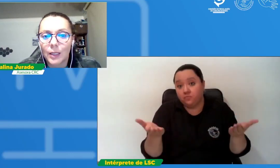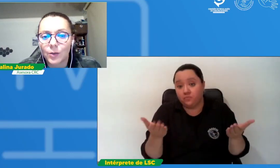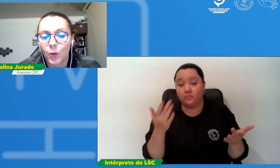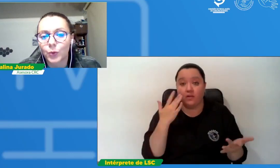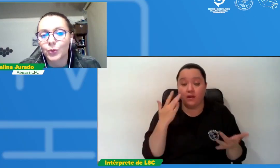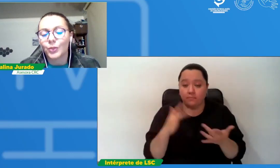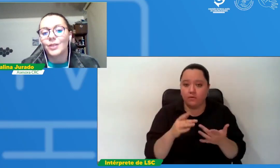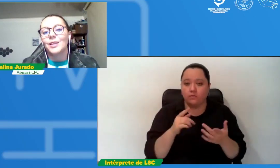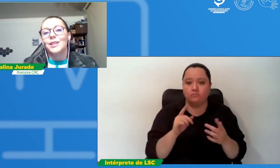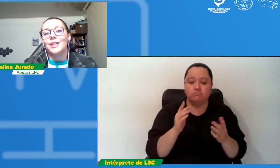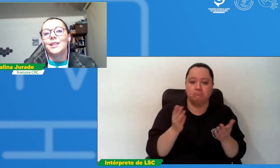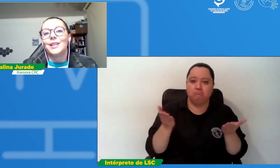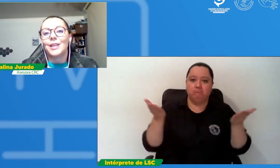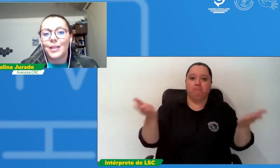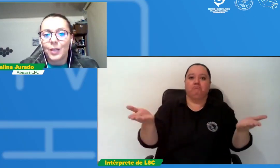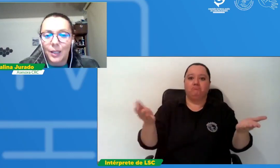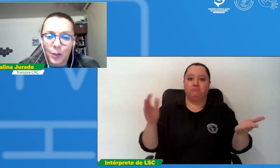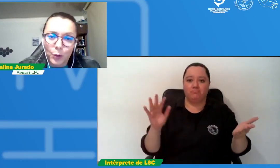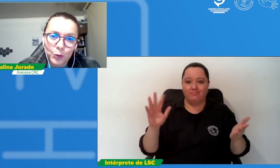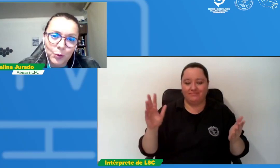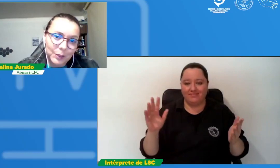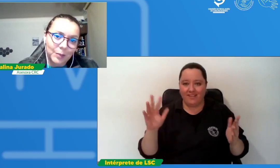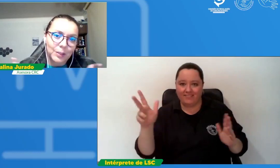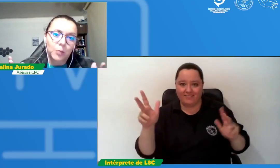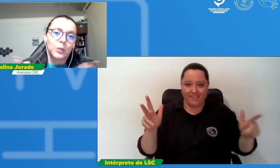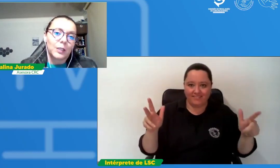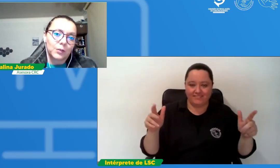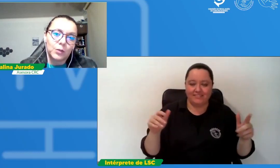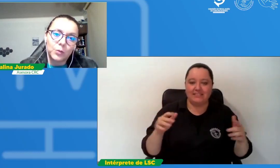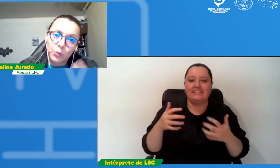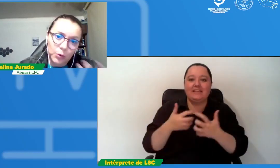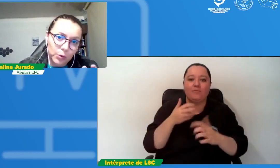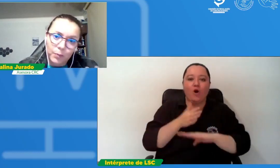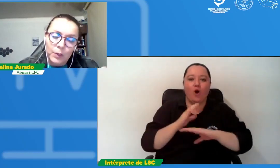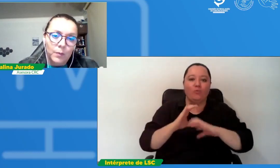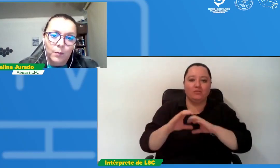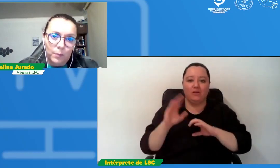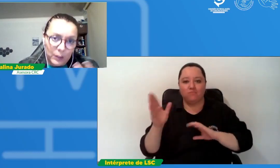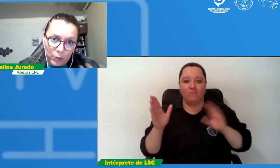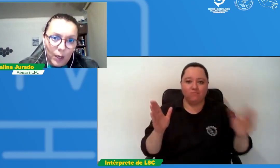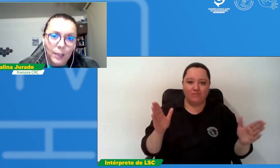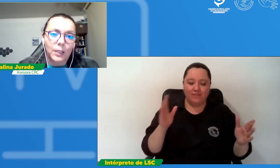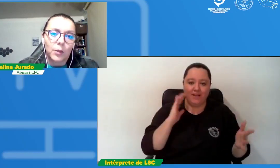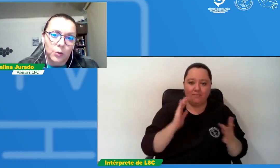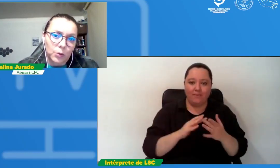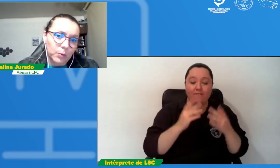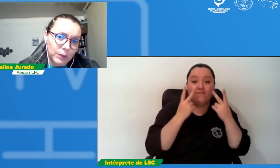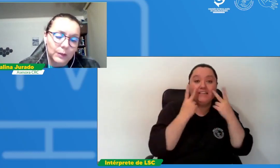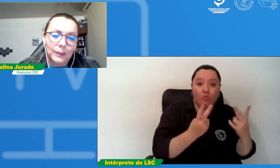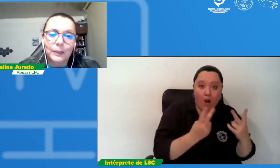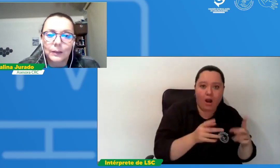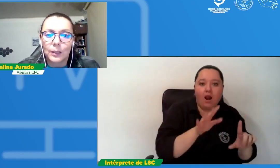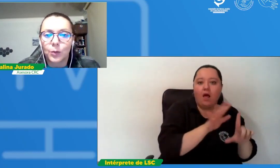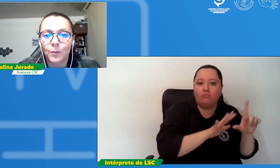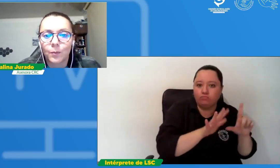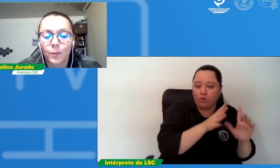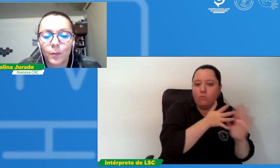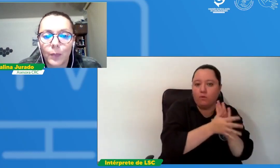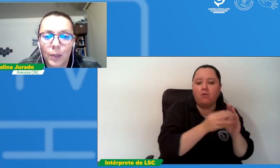dos en dos sistemas de comunicación uno visual y otro escrito para una